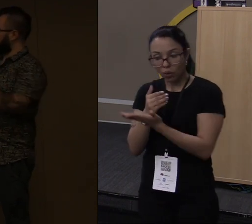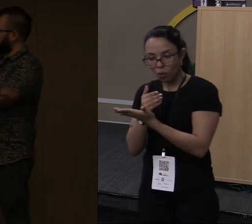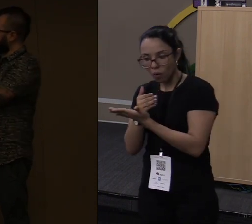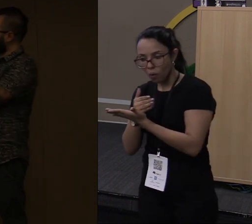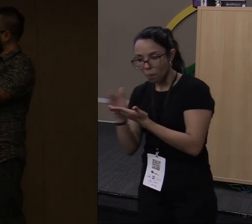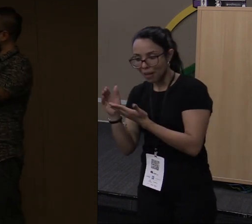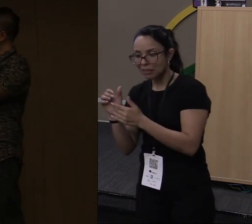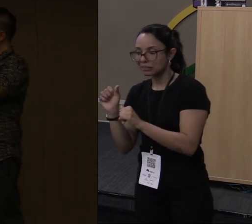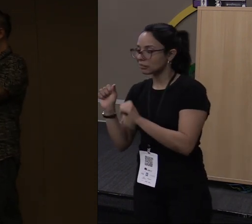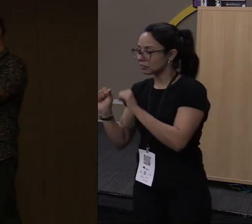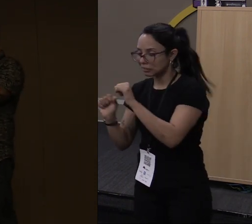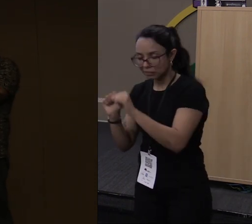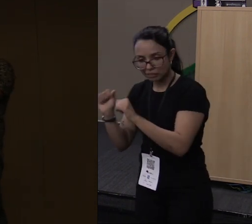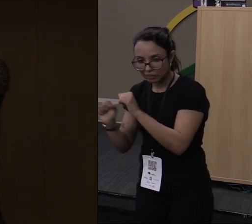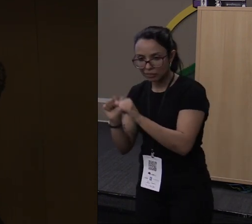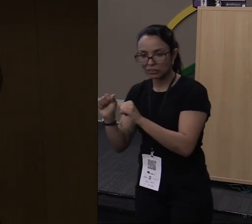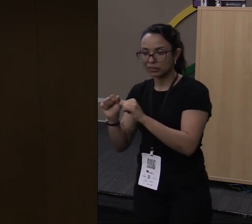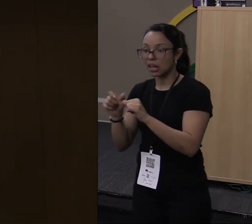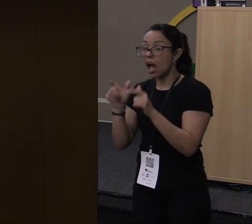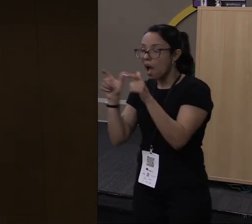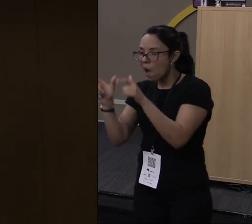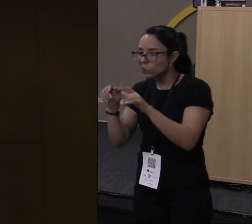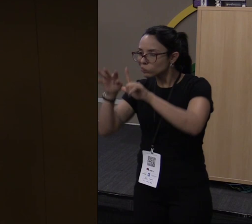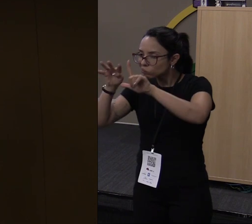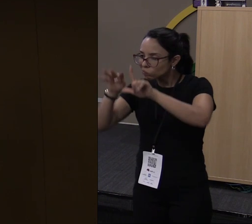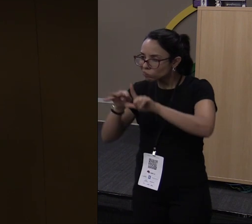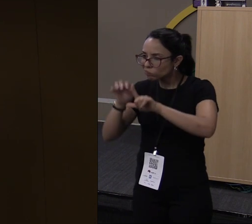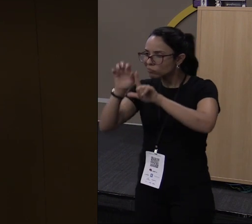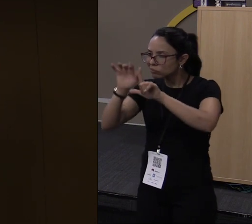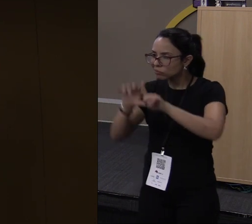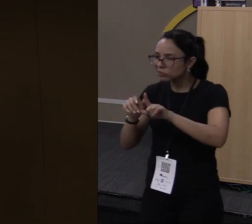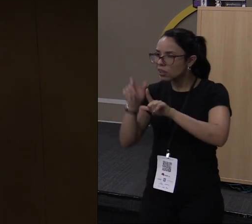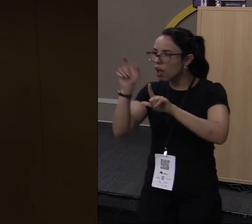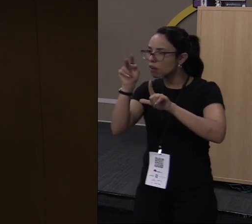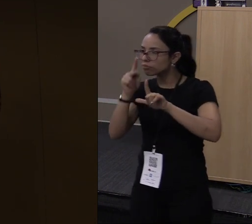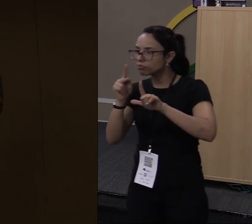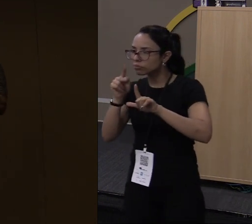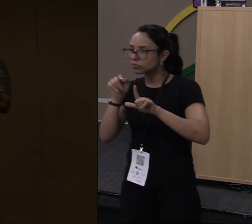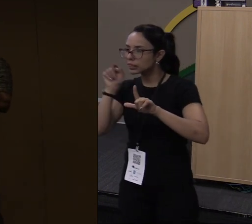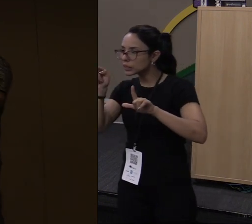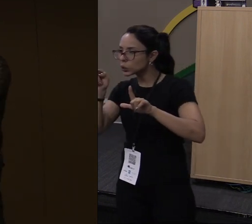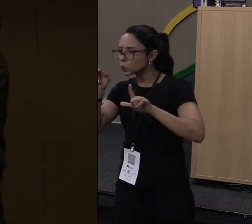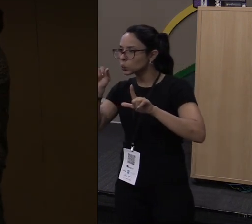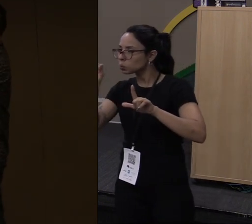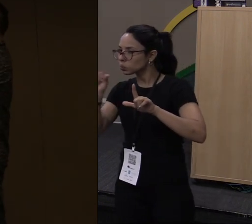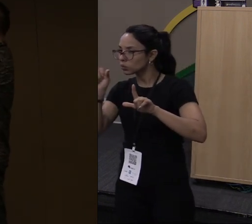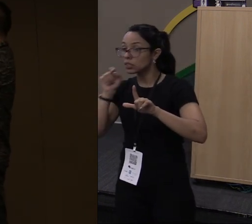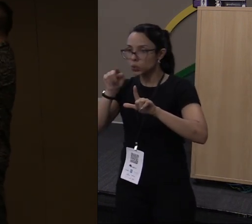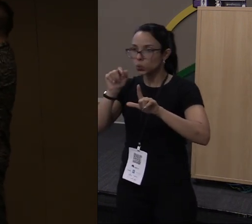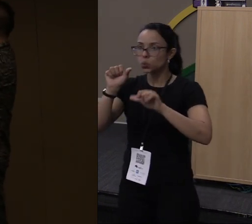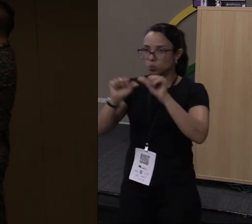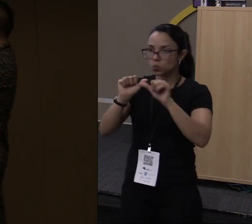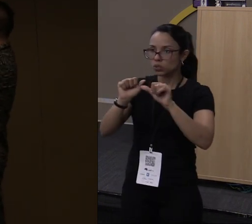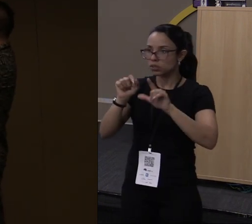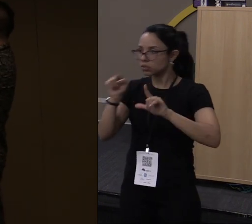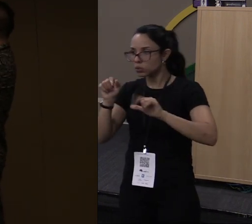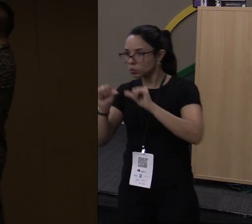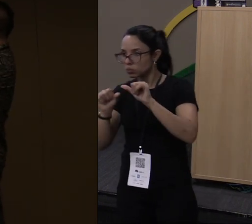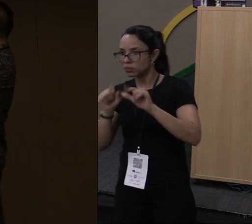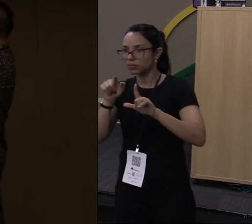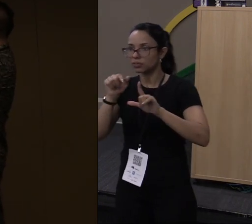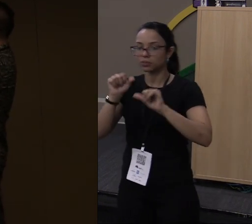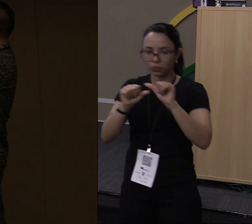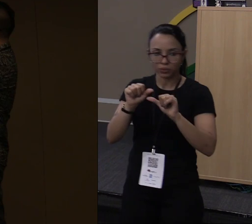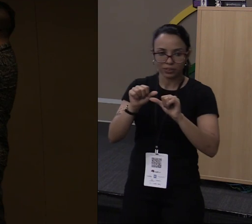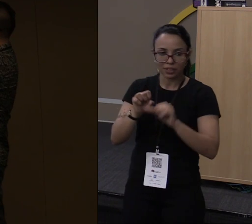você vai ter alteração, você vai ter que explicitamente dizer para o Rust, olha, isso daqui é mutável, isso daqui não é. Se eu tentar incluir um